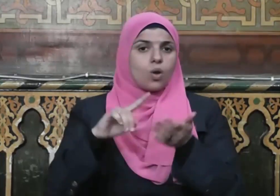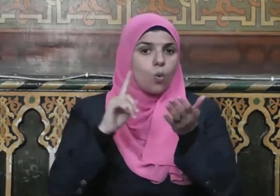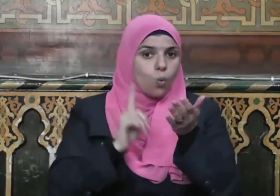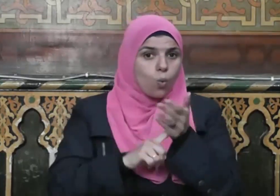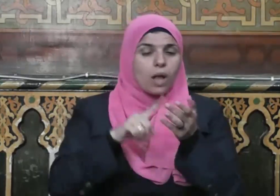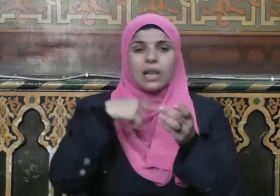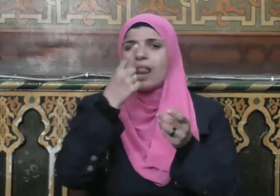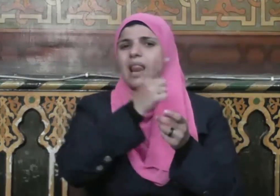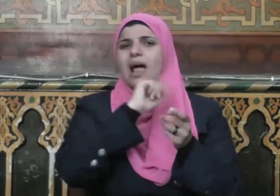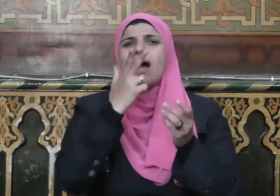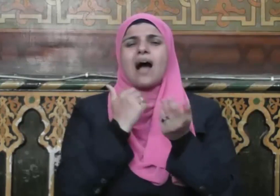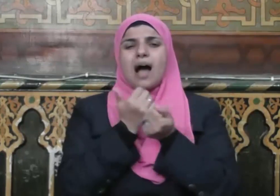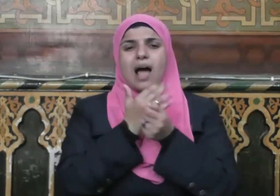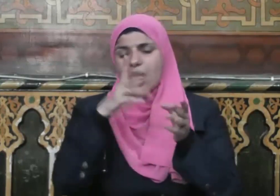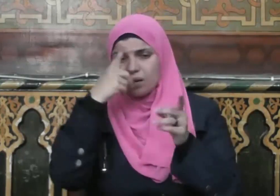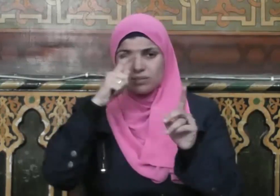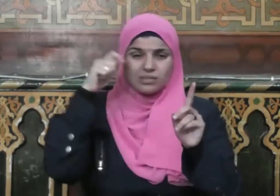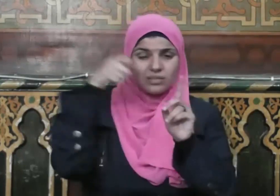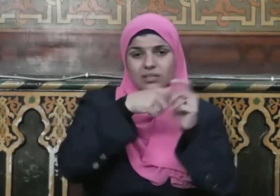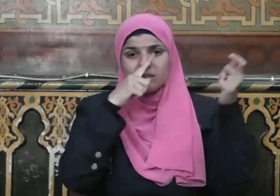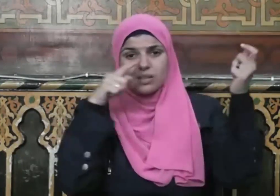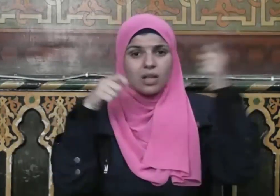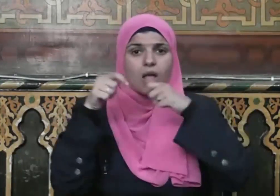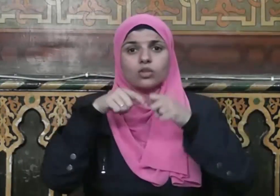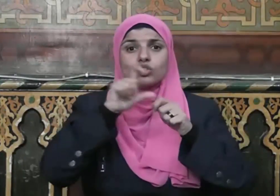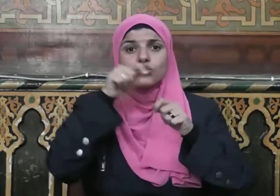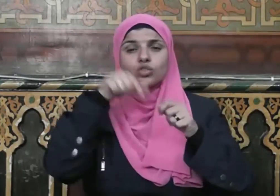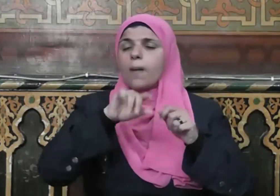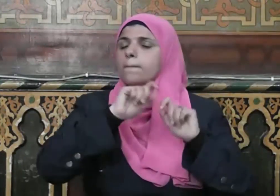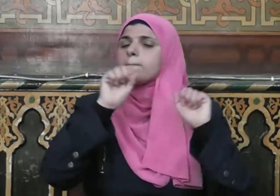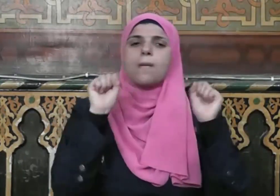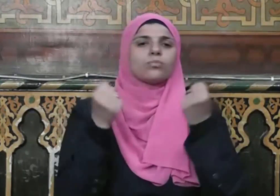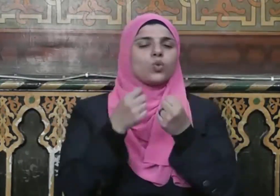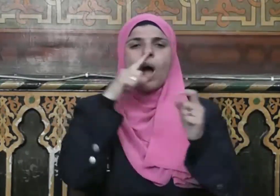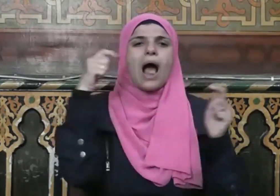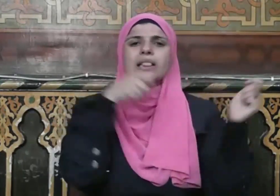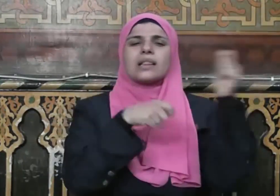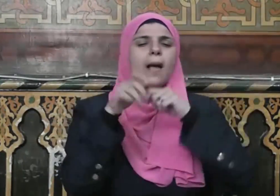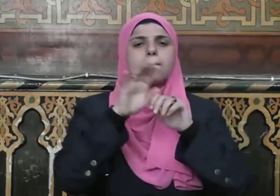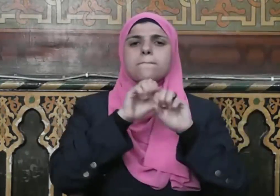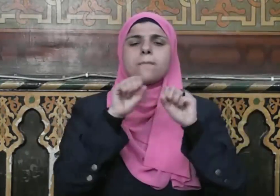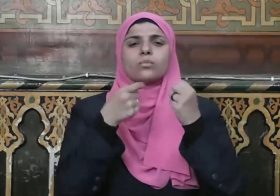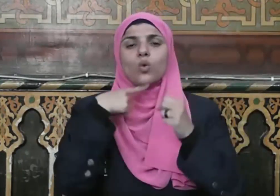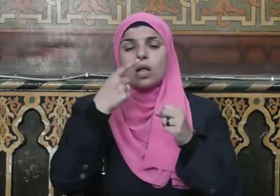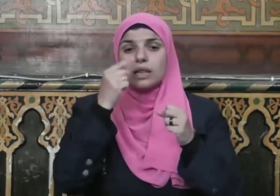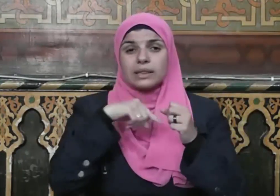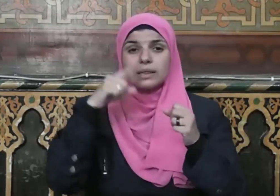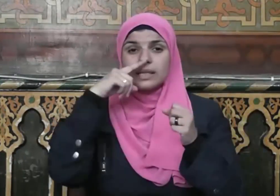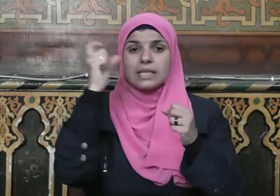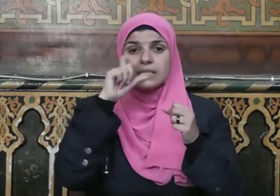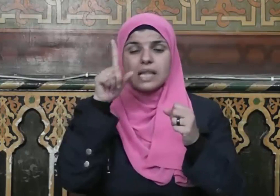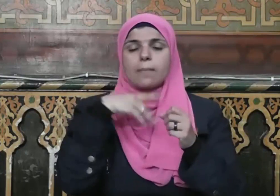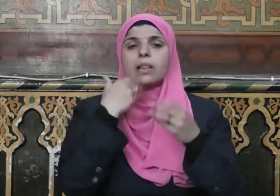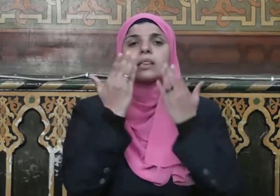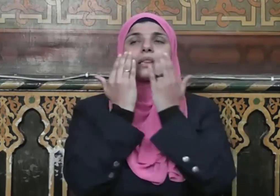وأنه لا يحل الاعتداء عليها بأي نوع من أنواع الاعتداء فالإسلام